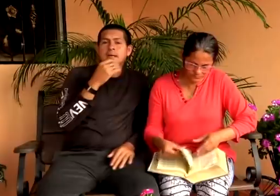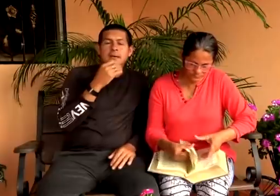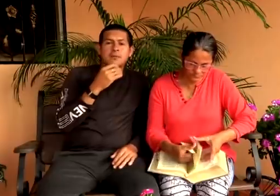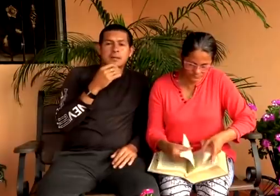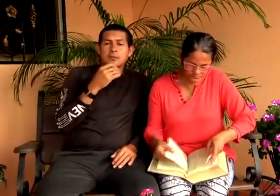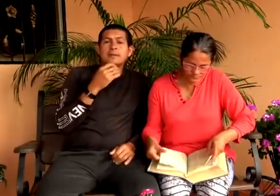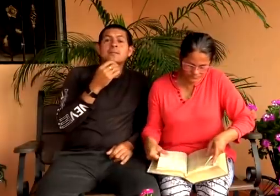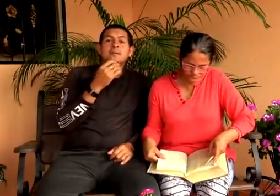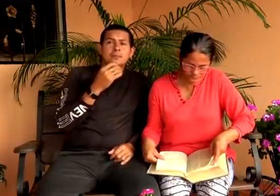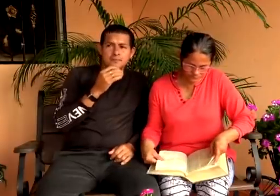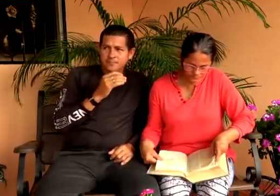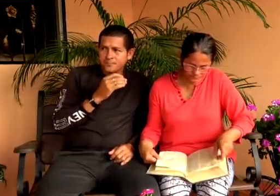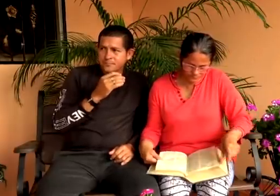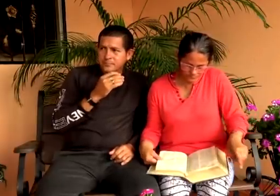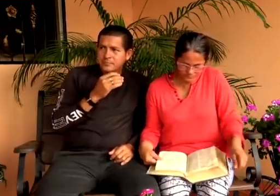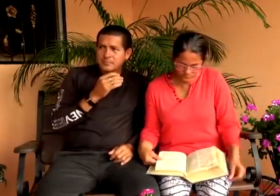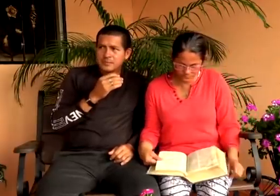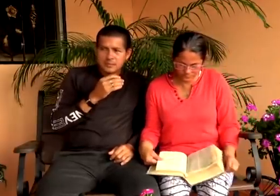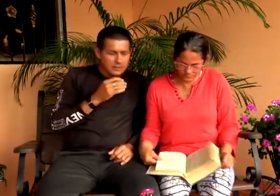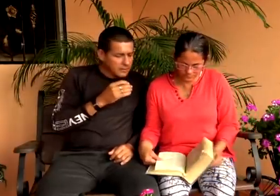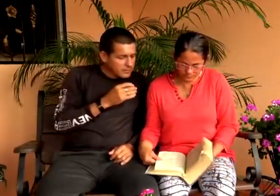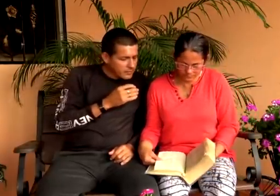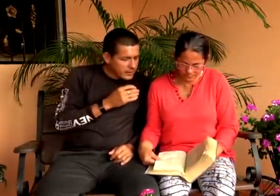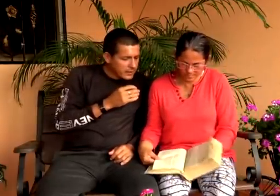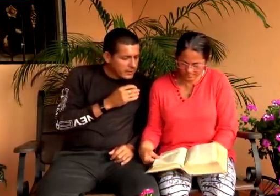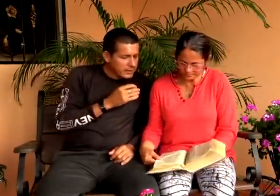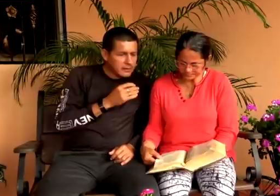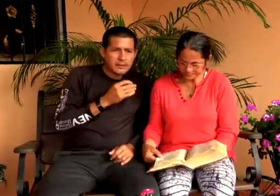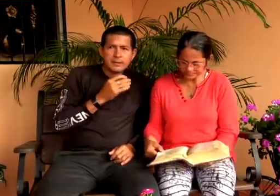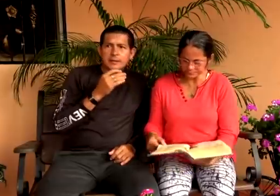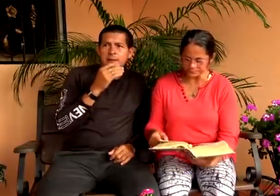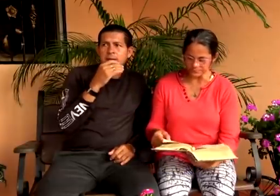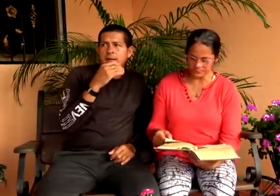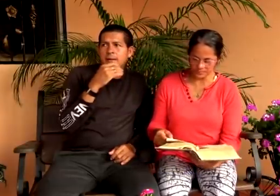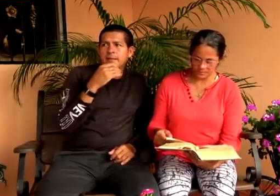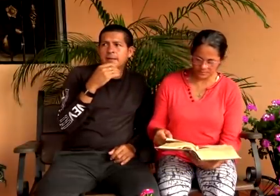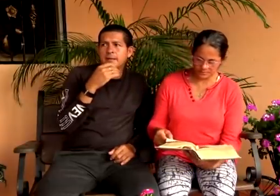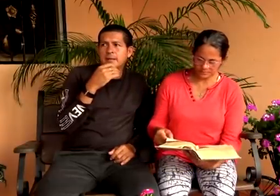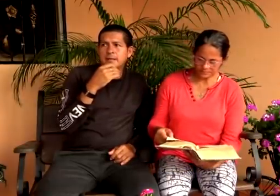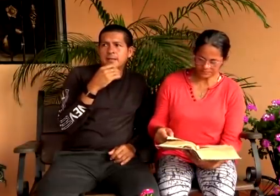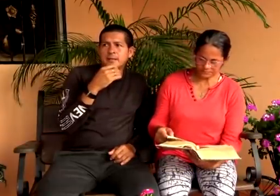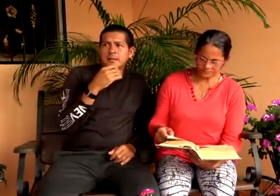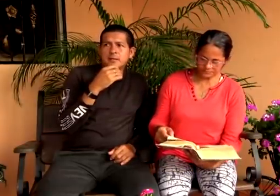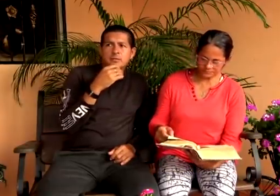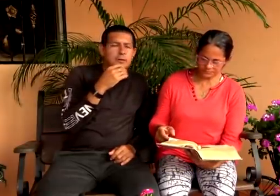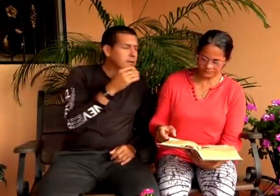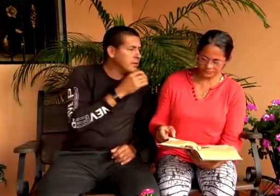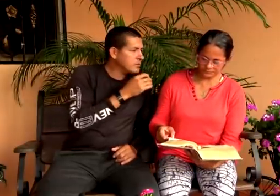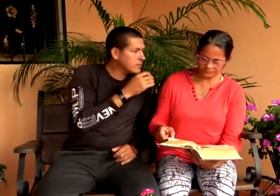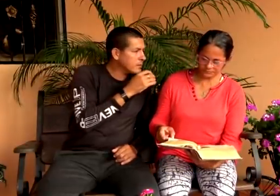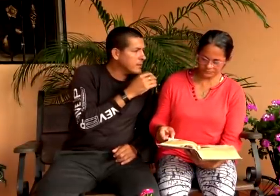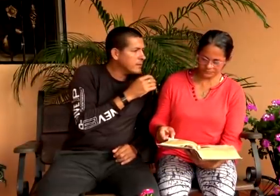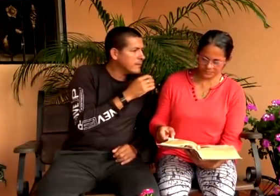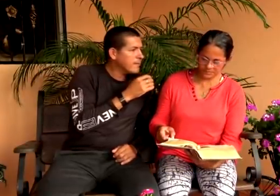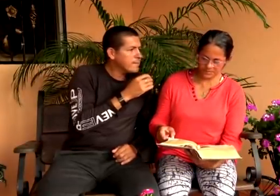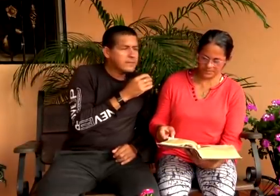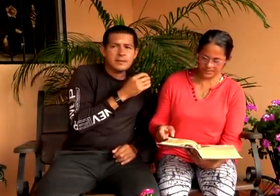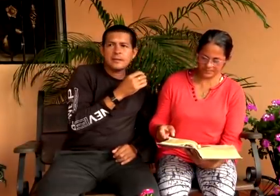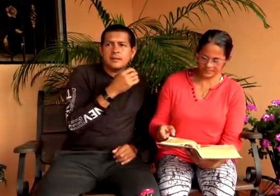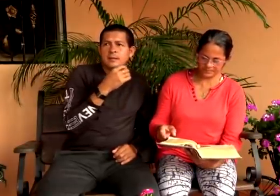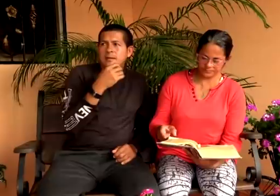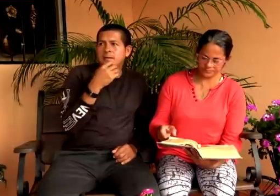identifiquemos que no es el mismo por ahí en el a ver el 39 8 por ahí